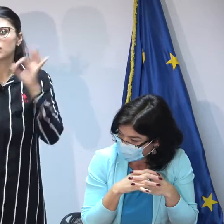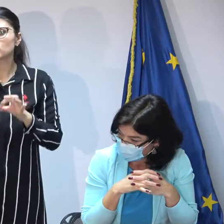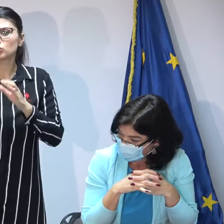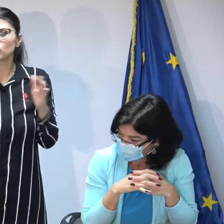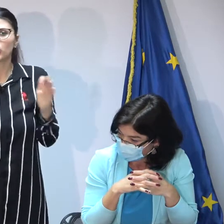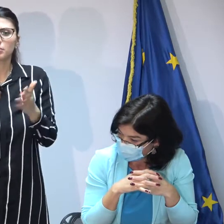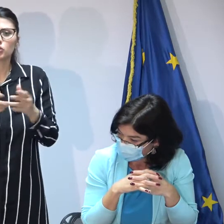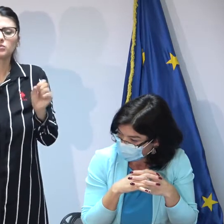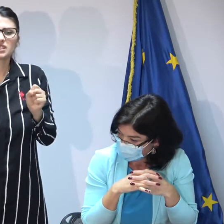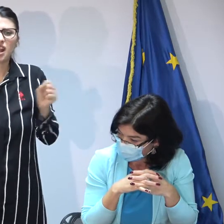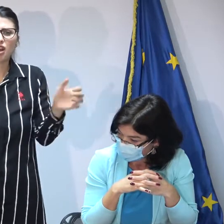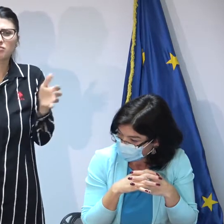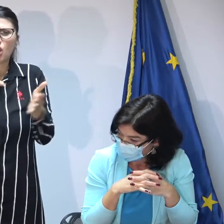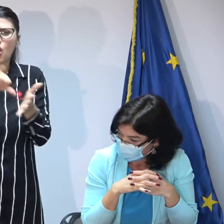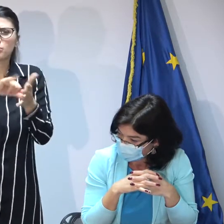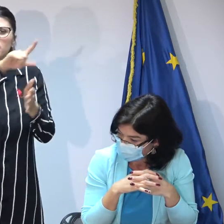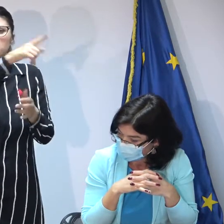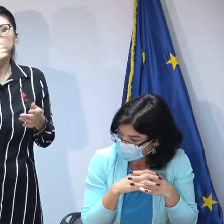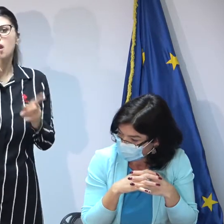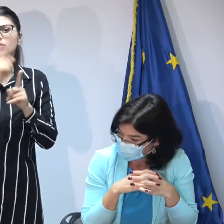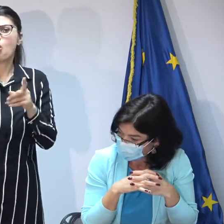nu mai ține copiii în centre